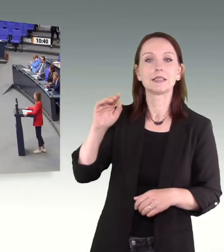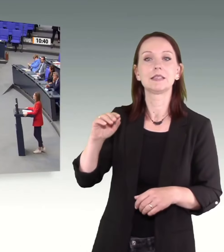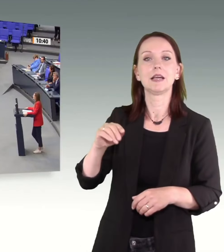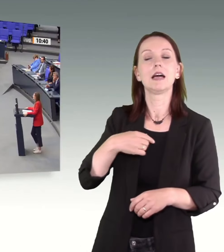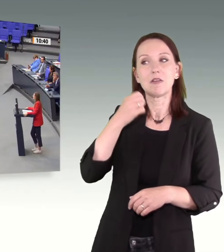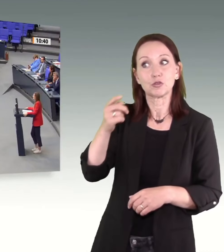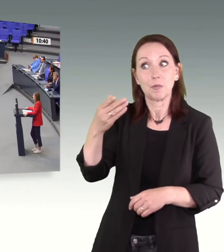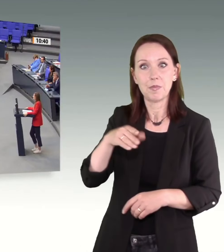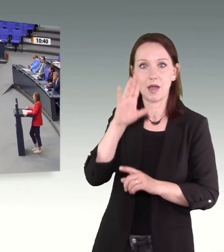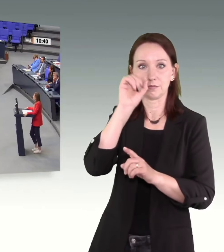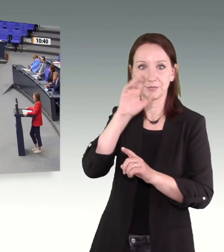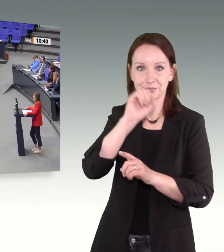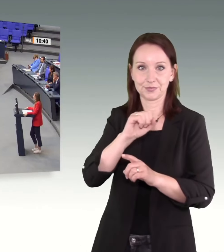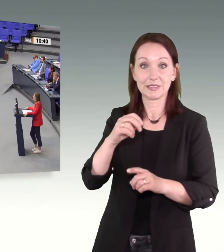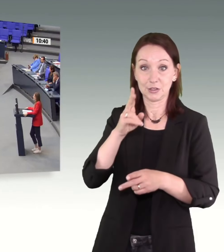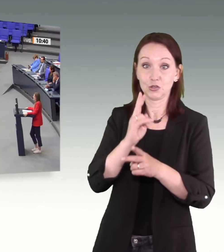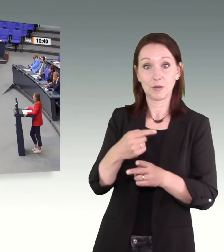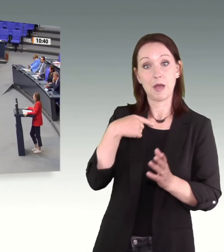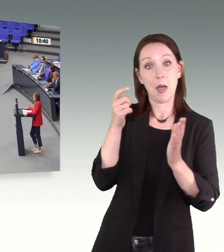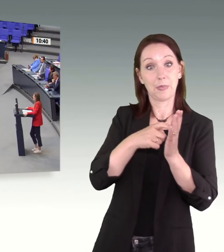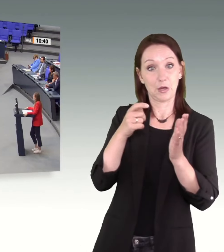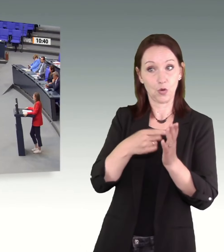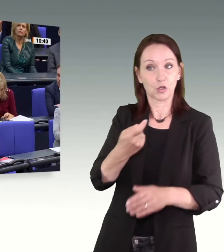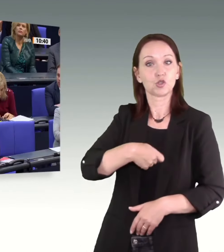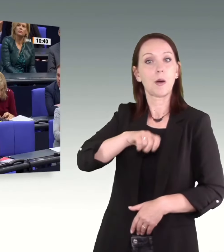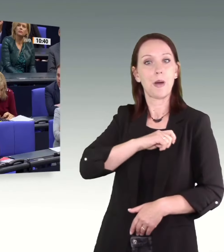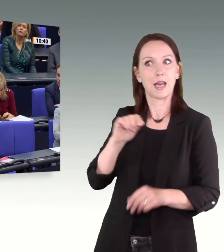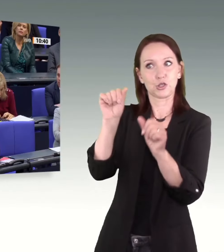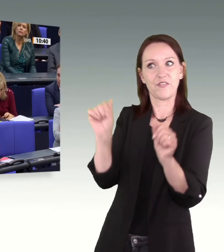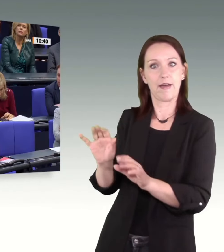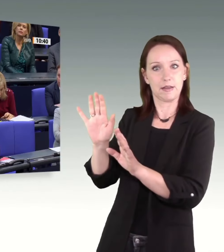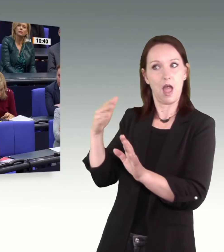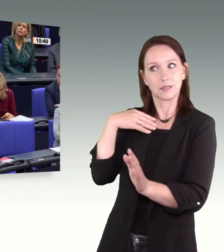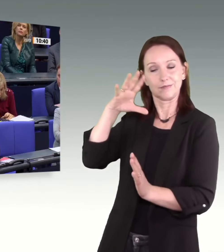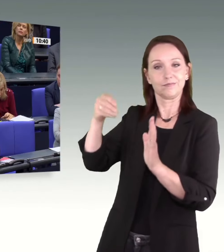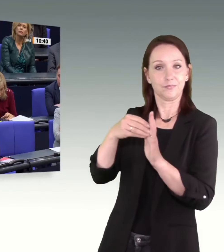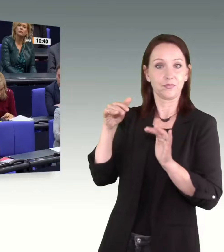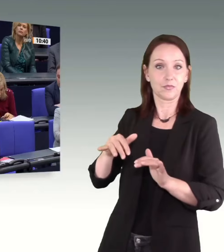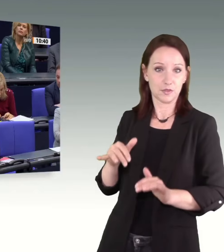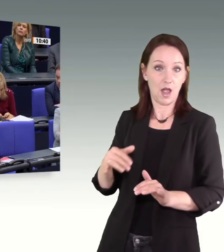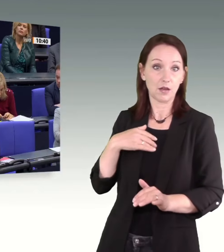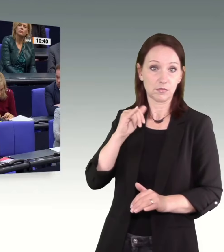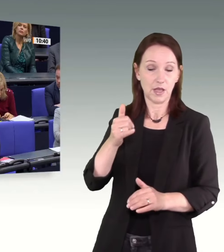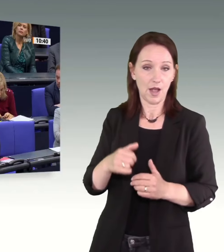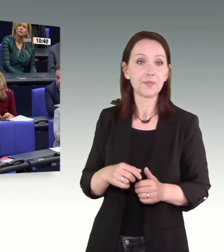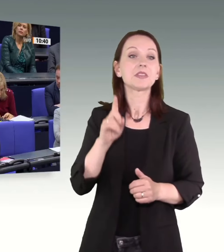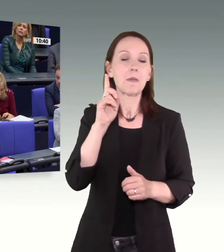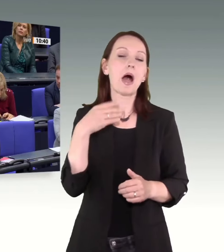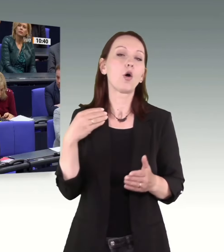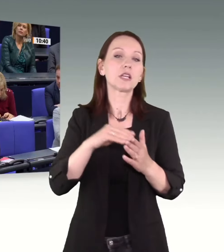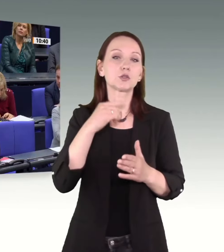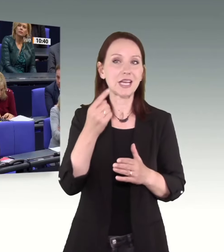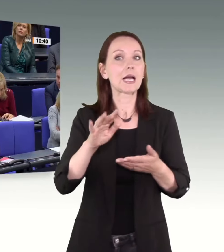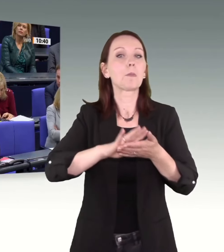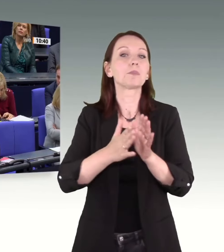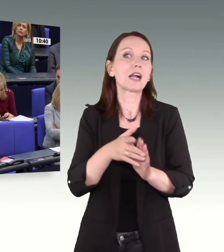noch zu steigern. In der Tat, wir haben in der Begründung genau diese spanische Variante aufgenommen, aber sagen, dass das noch in der Praxis erprobt werden muss, sind